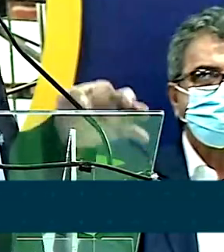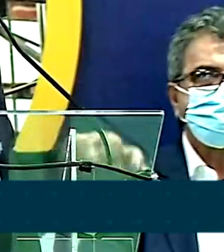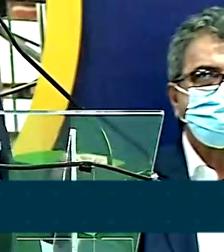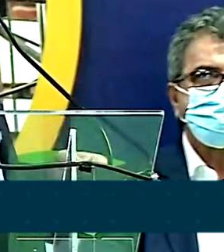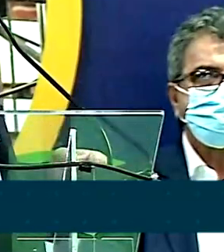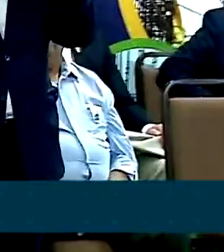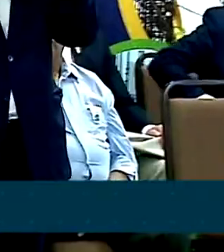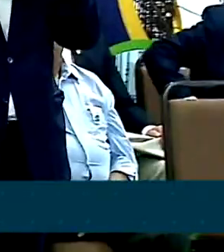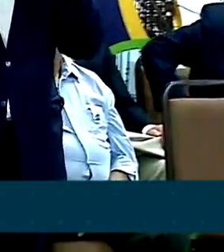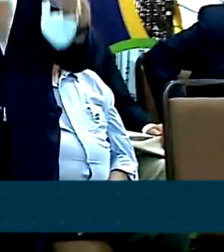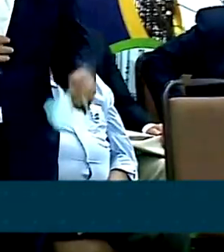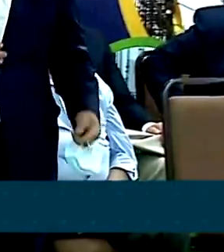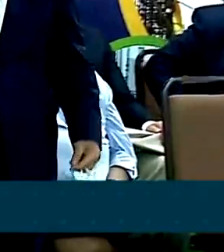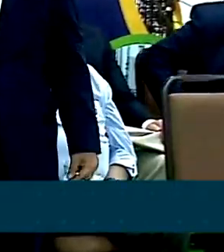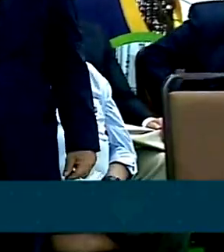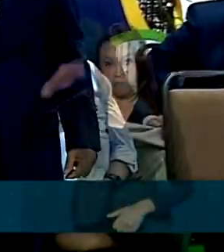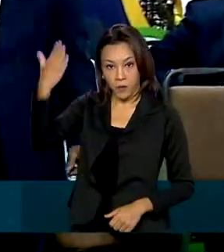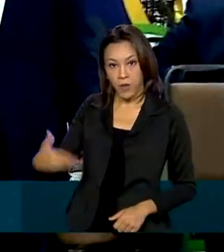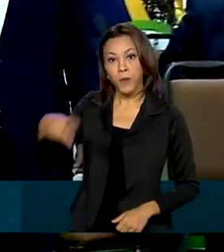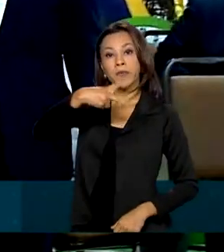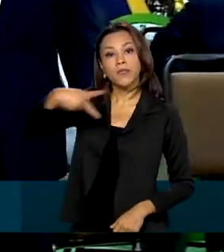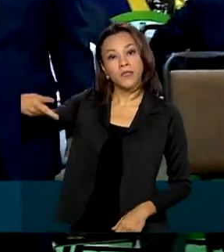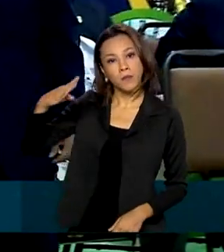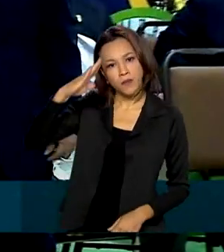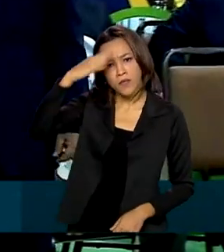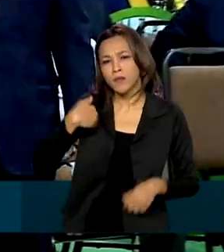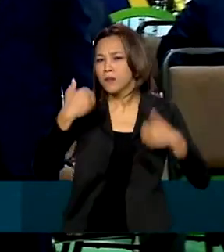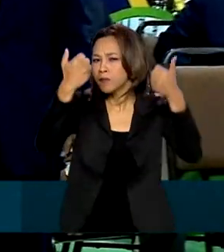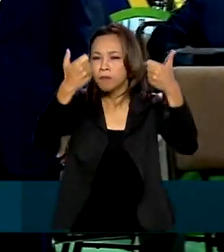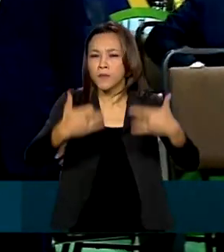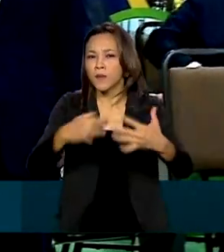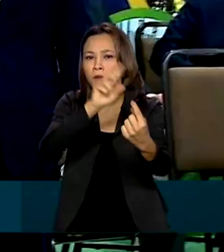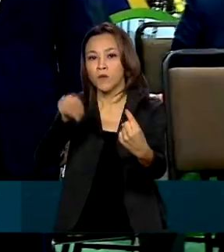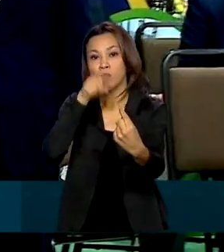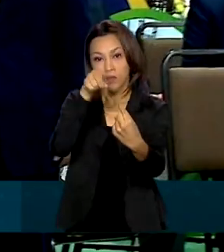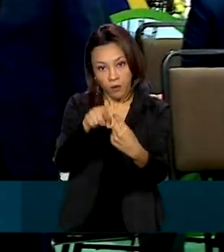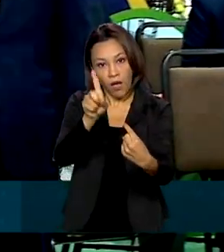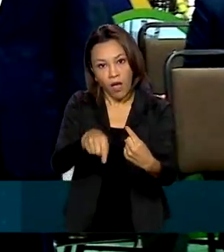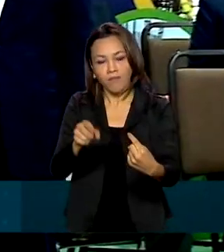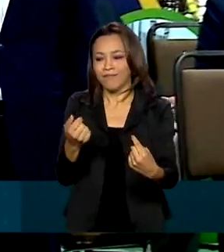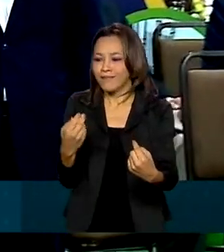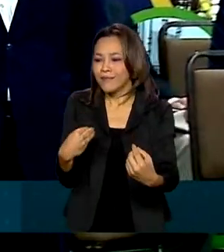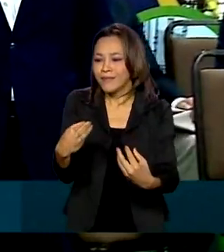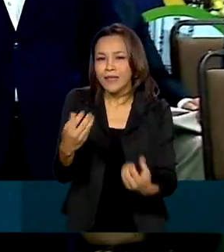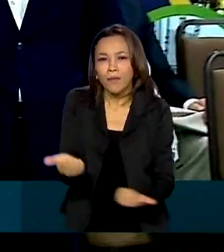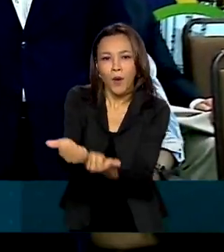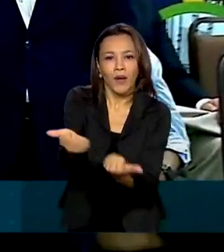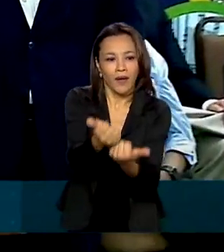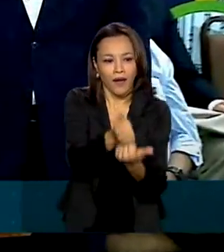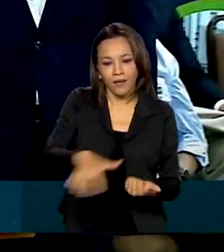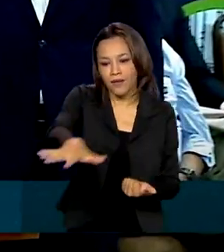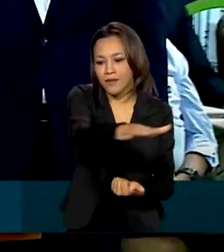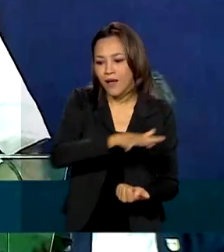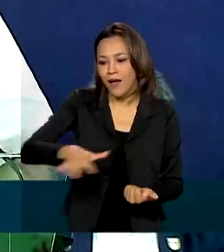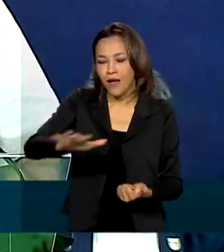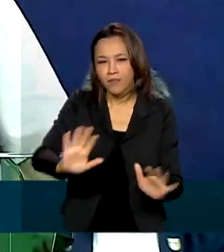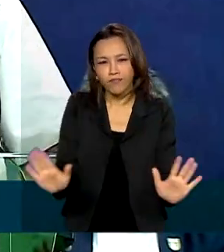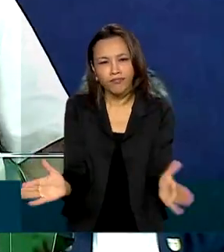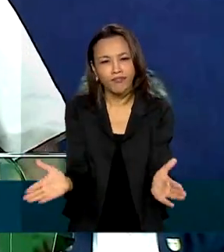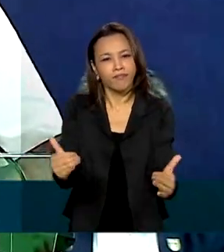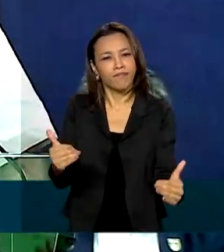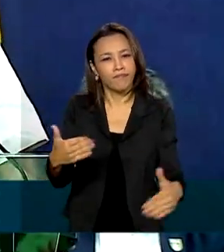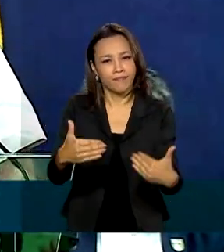por mês. O presidente Jair Bolsonaro disse que o objetivo é dar condições para o setor produtivo se desenvolver,